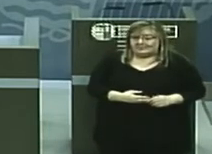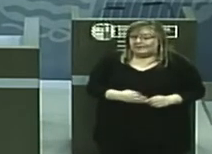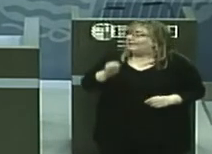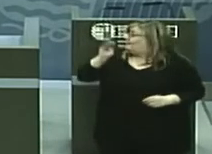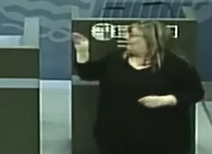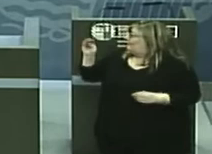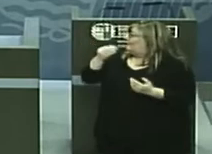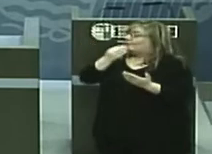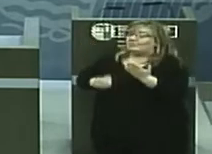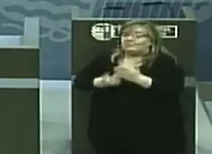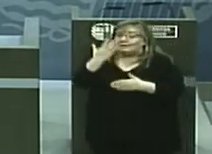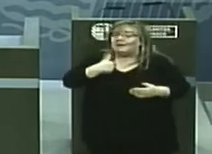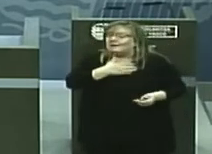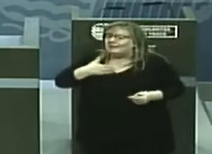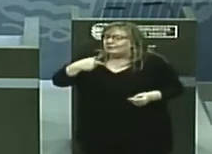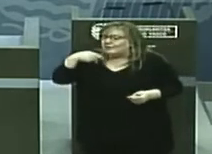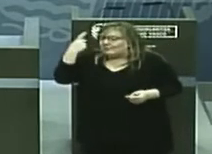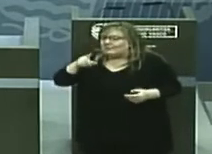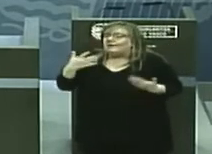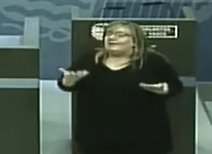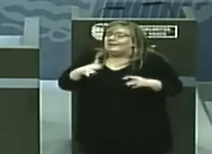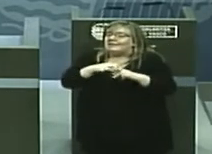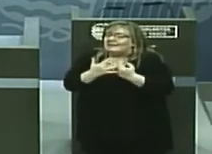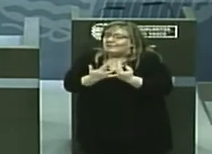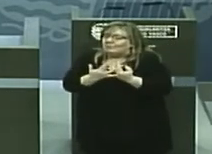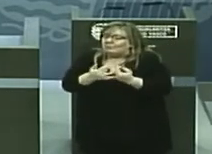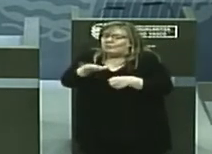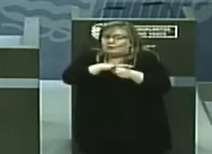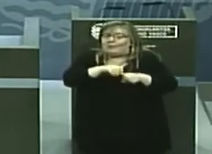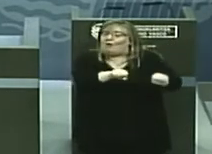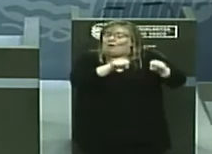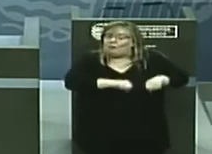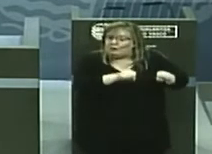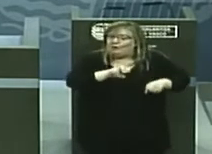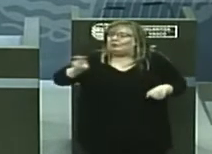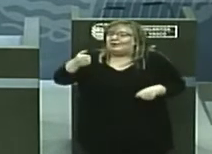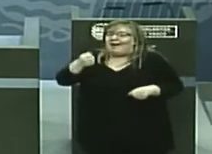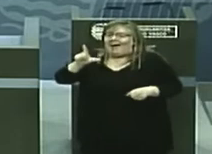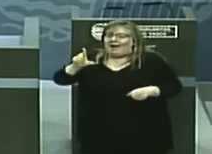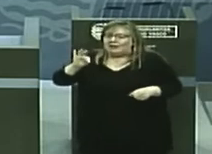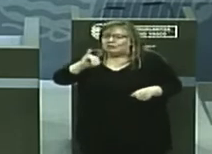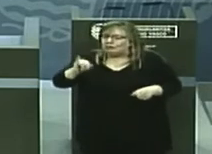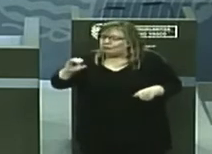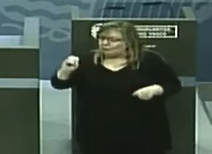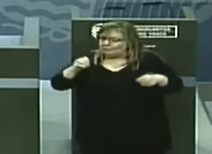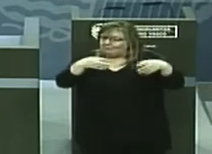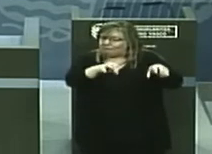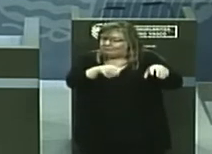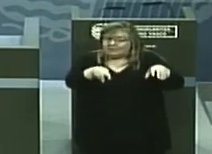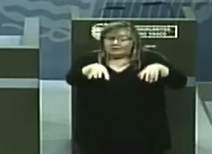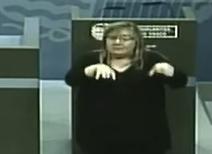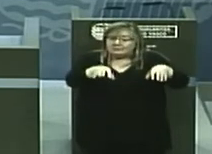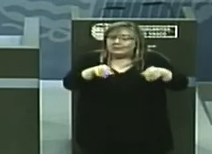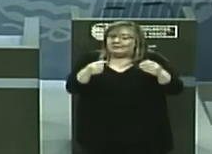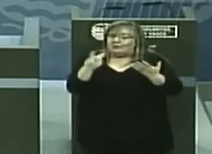Bueno, me gustaría saber cómo está la situación de los focos de Orio y Alzo, si alguno de los